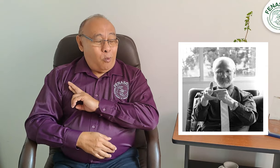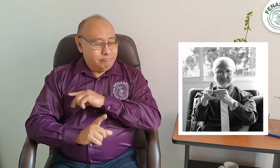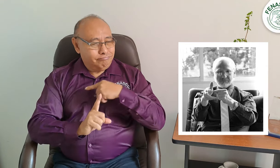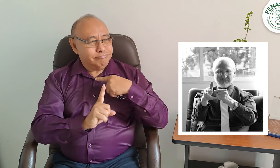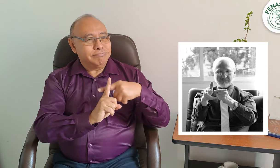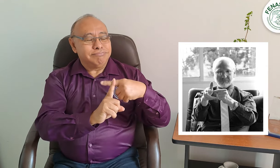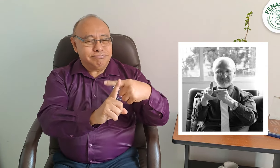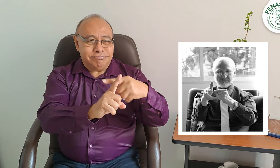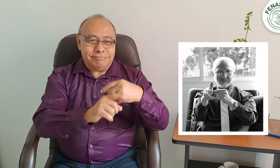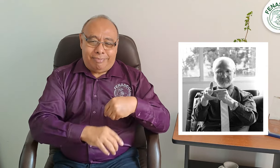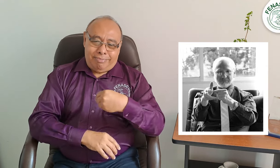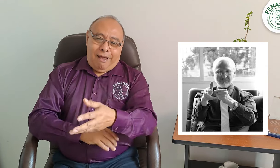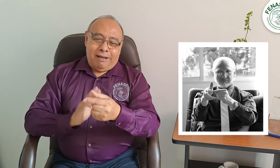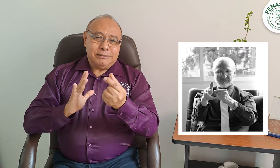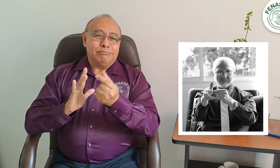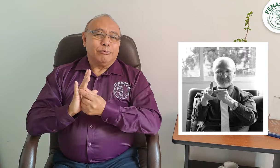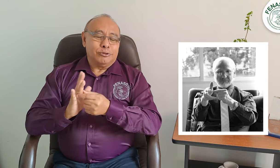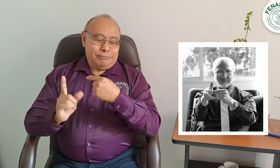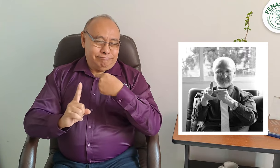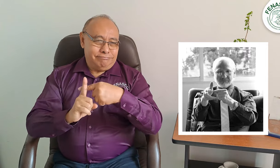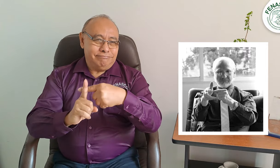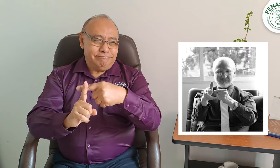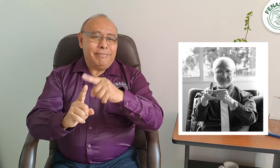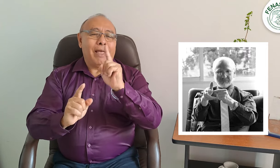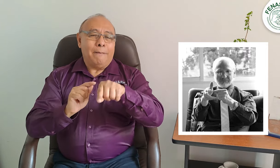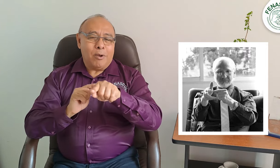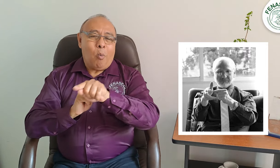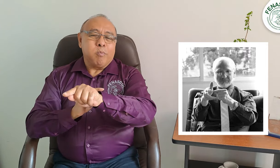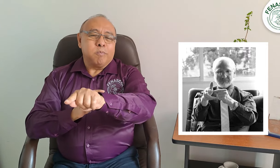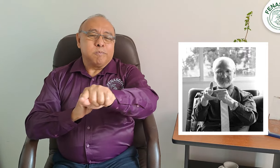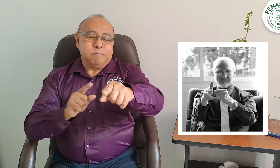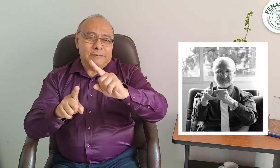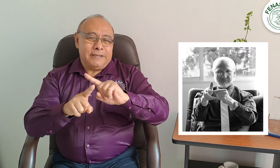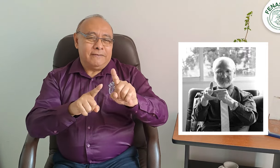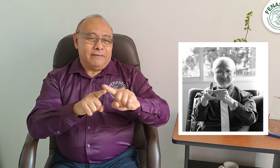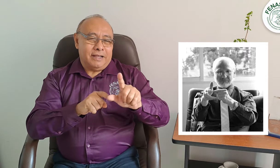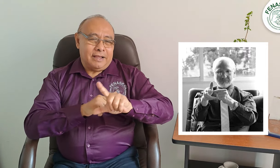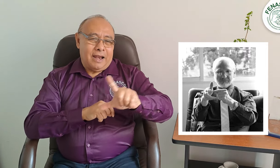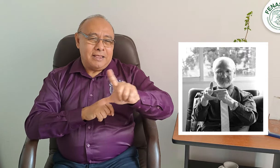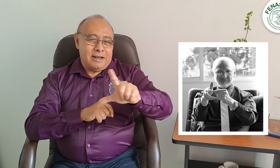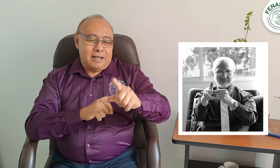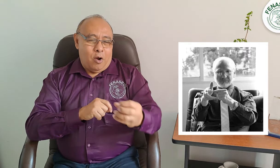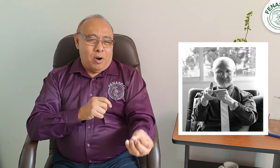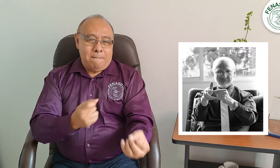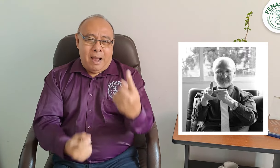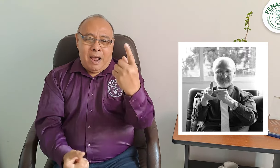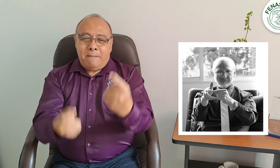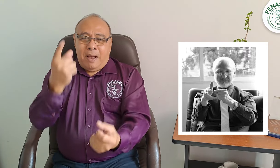su esposa e hija, y a los jóvenes sordos de Bogotá, y por qué no, del país.